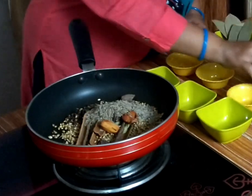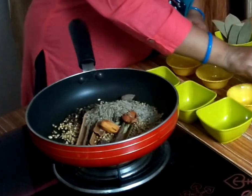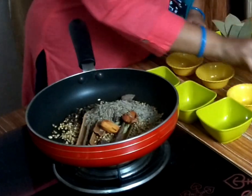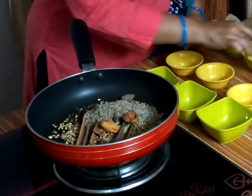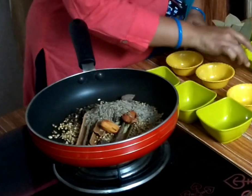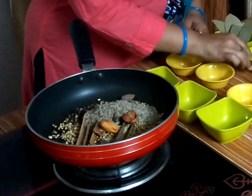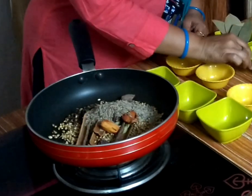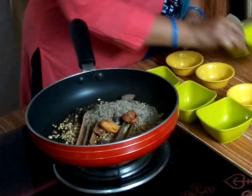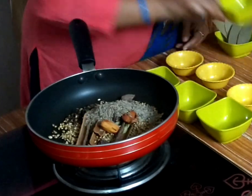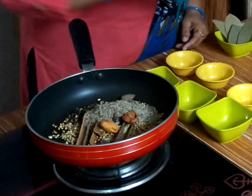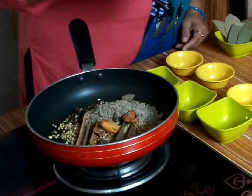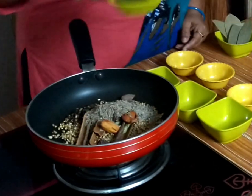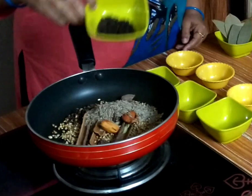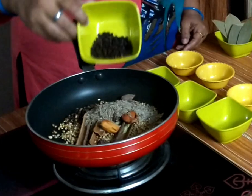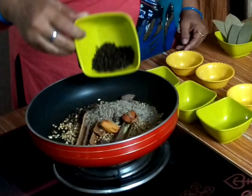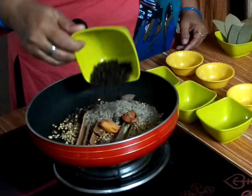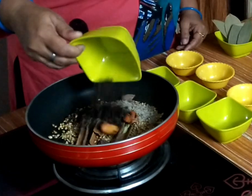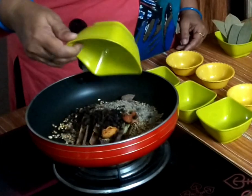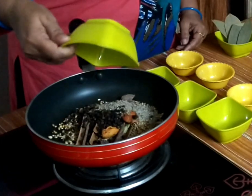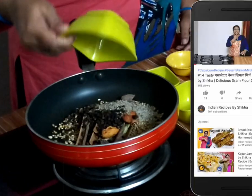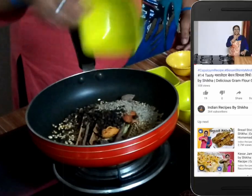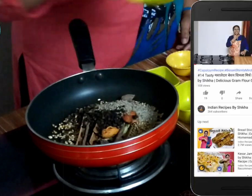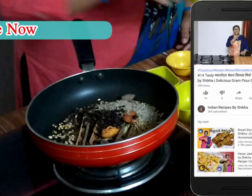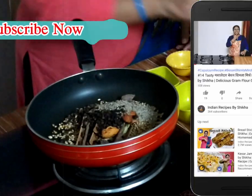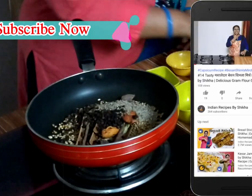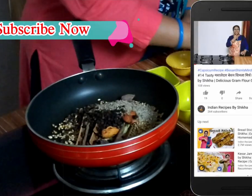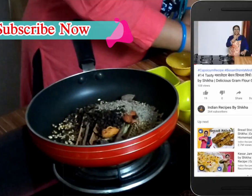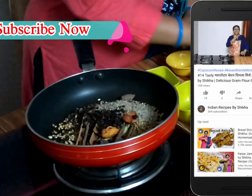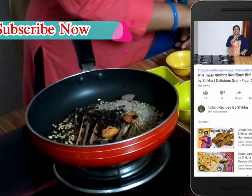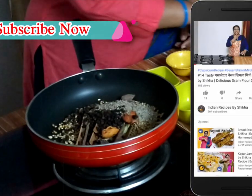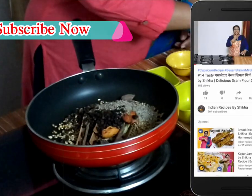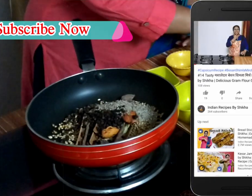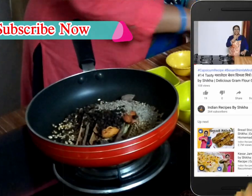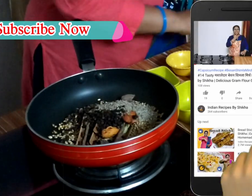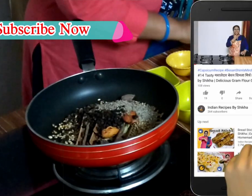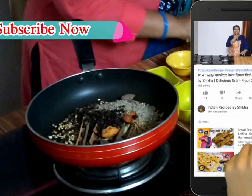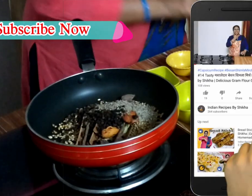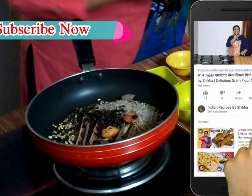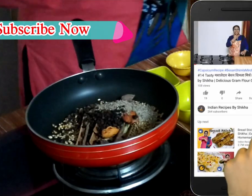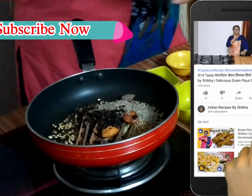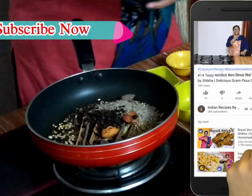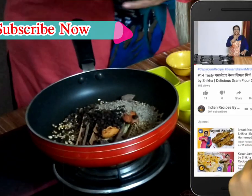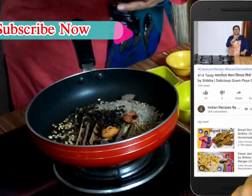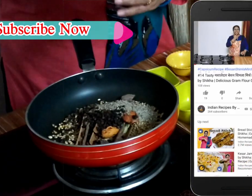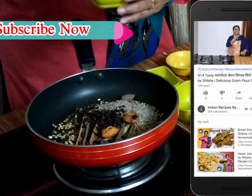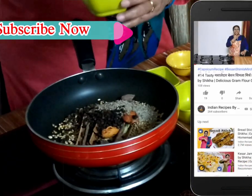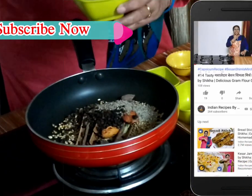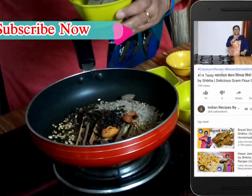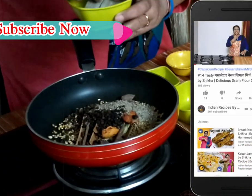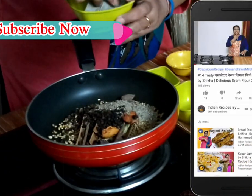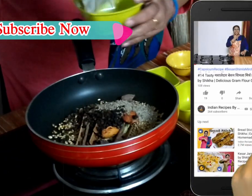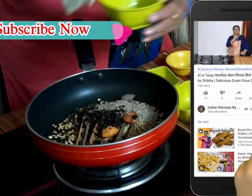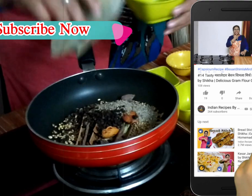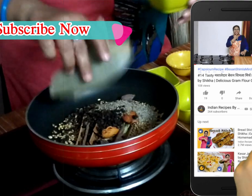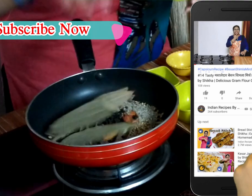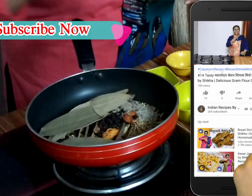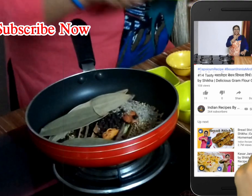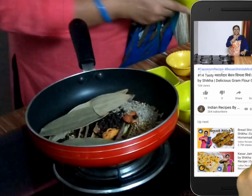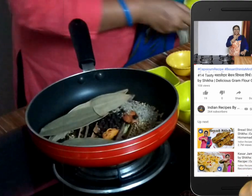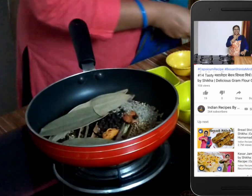काली मिर्च, और तेज पत्ता डाल